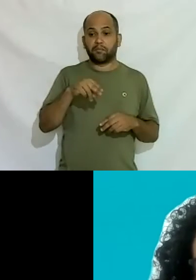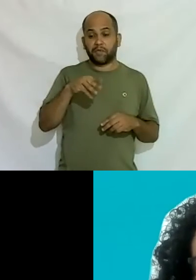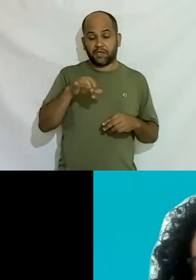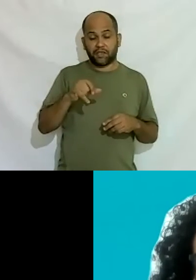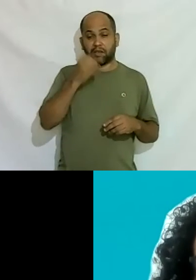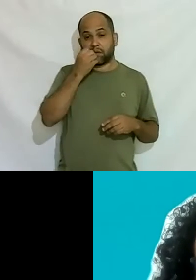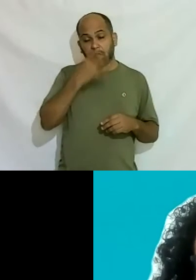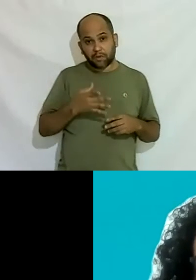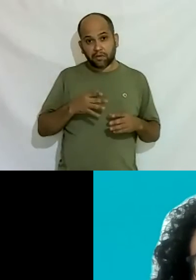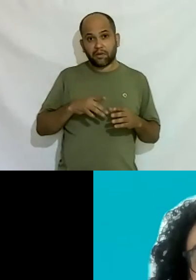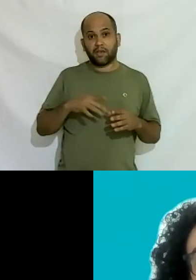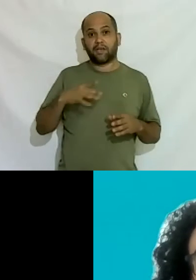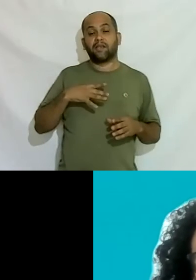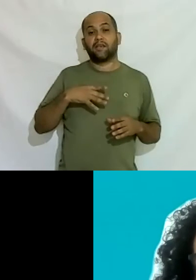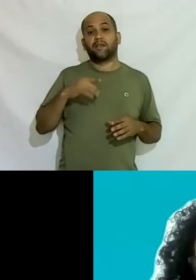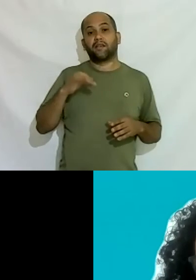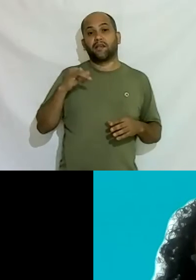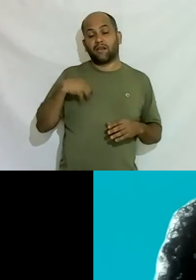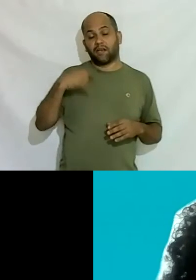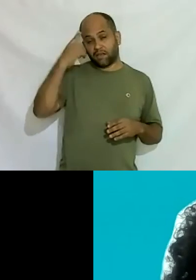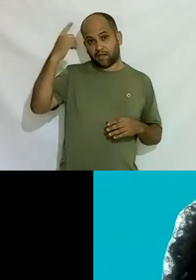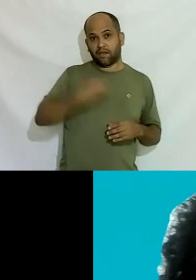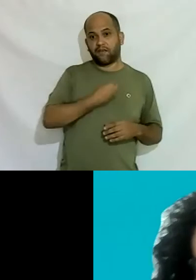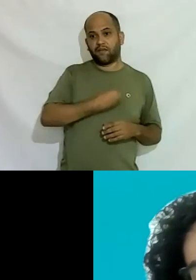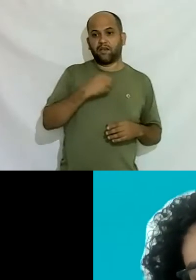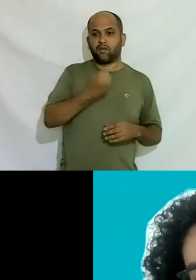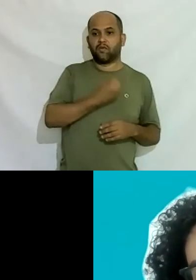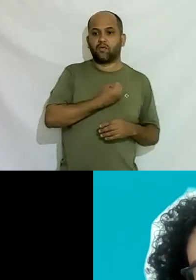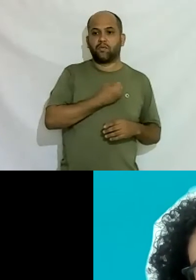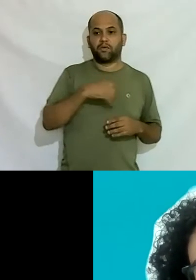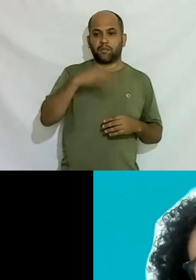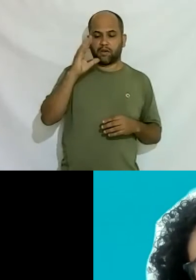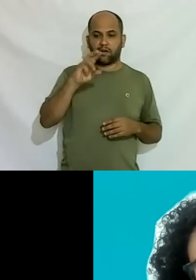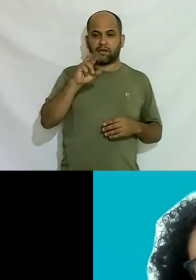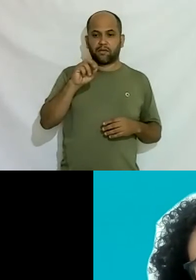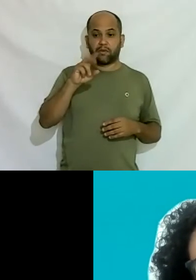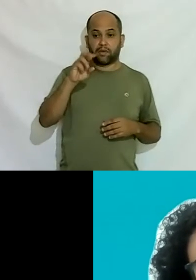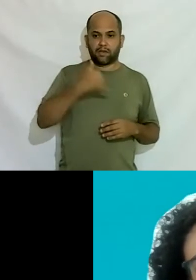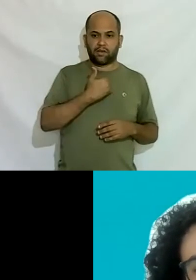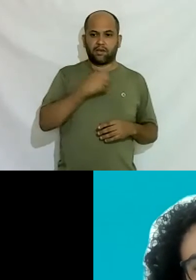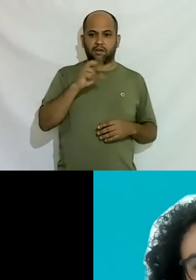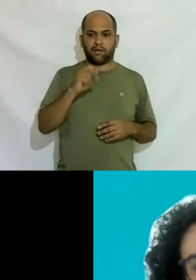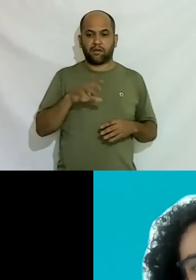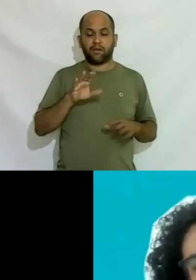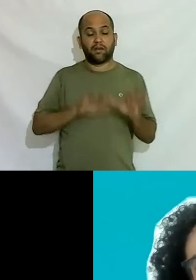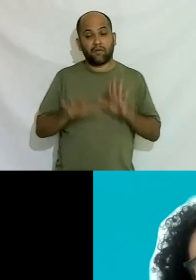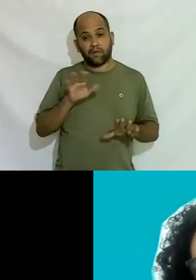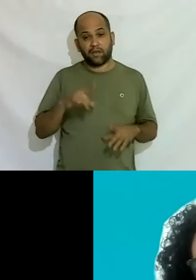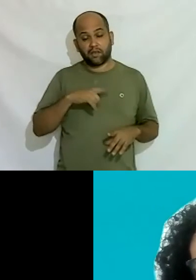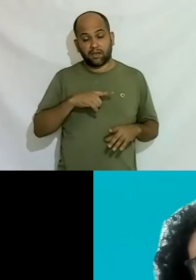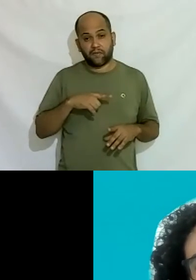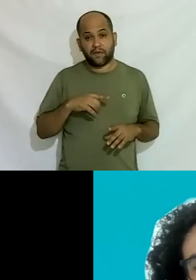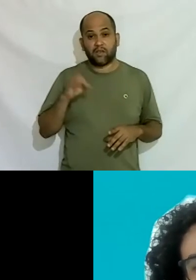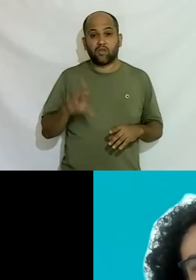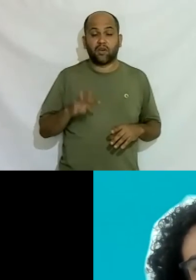expectativa de vida não é 35 e sim é um número chutando aí 50 anos eu diria que talvez se você pegasse a população só